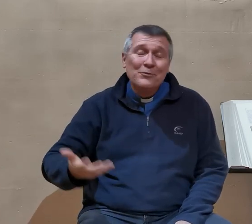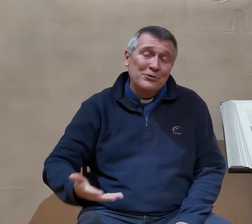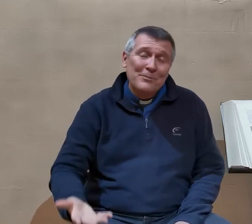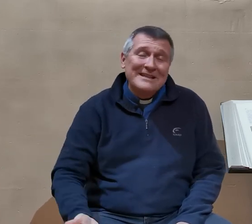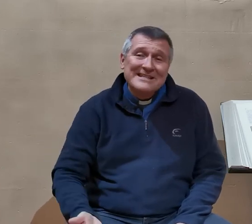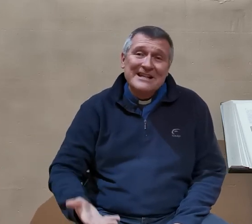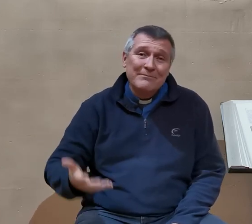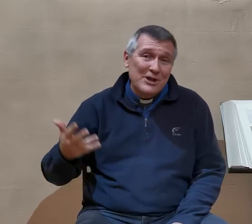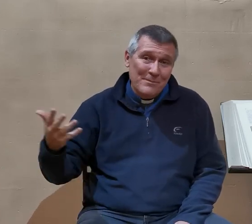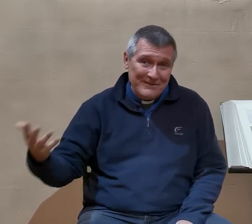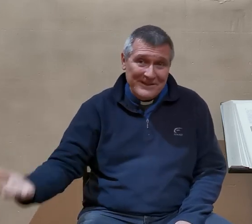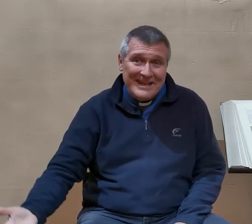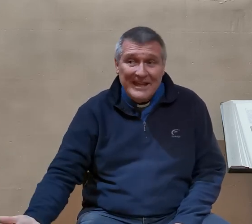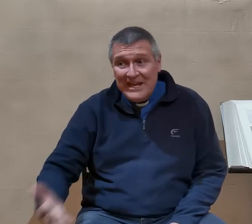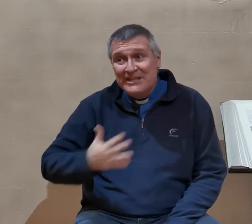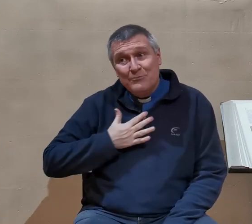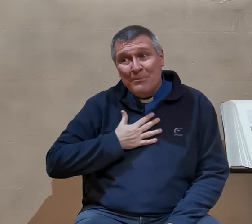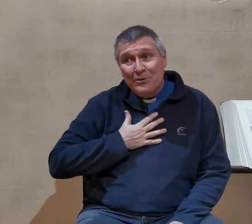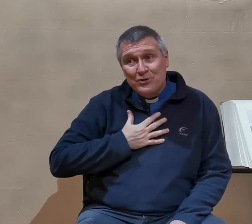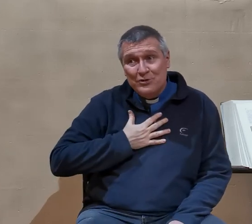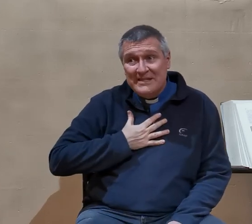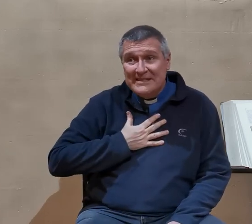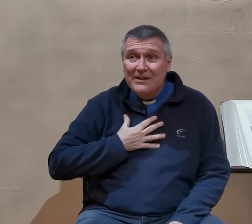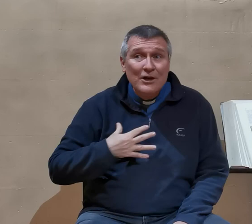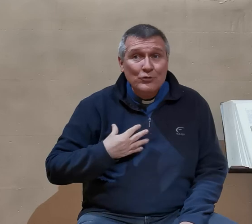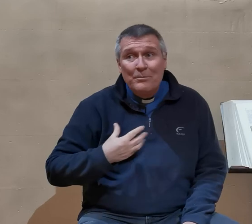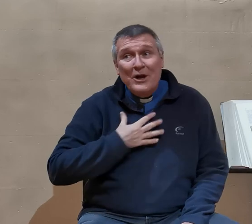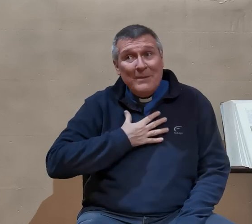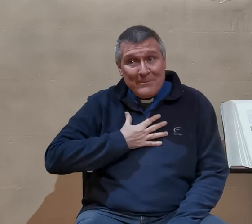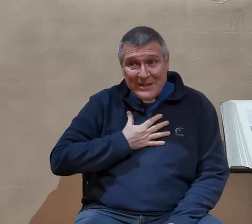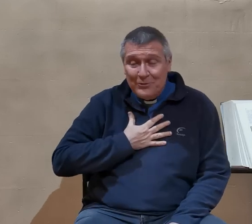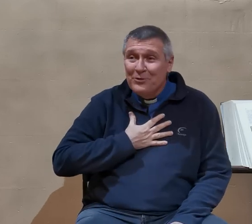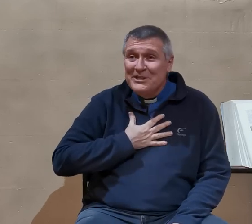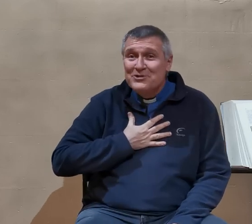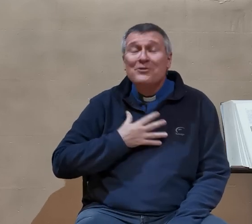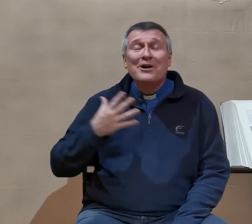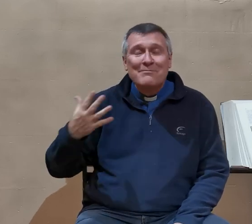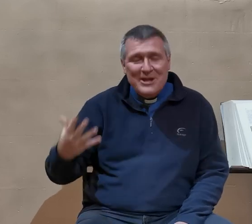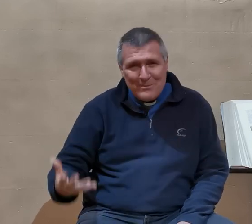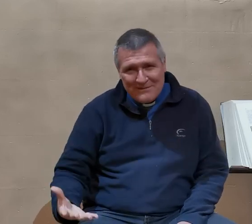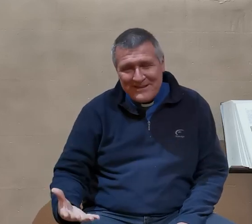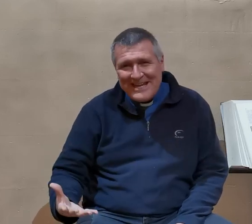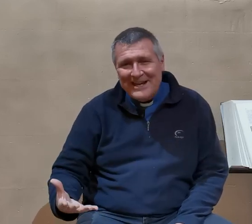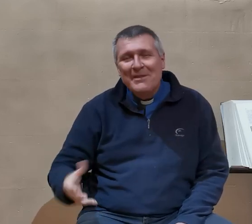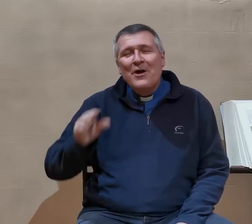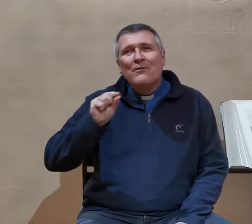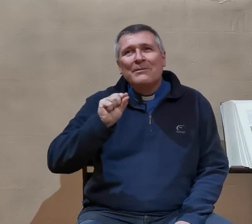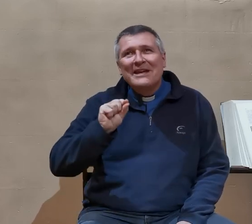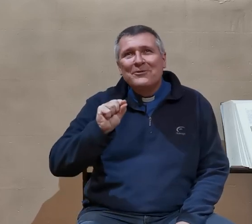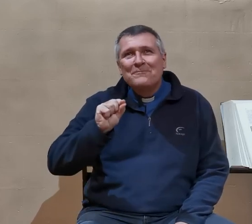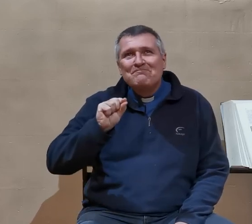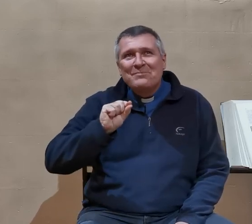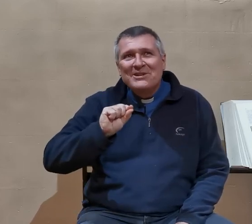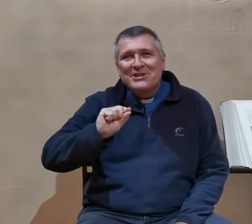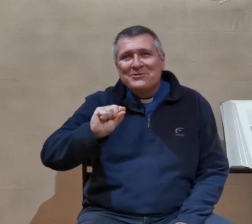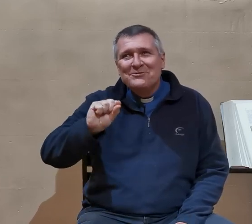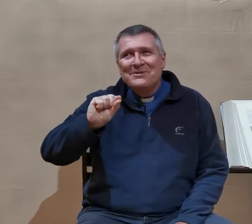non plus comme un esclave, mais comme un frère. Et il dit, moi Paul, je te dis ça, non pas comme un maître religieux, mais comme un frère. On voit bien que Jésus